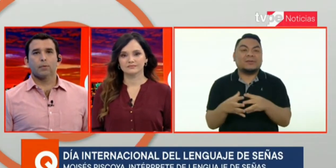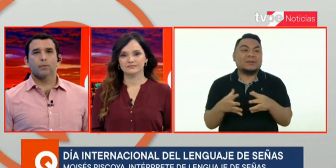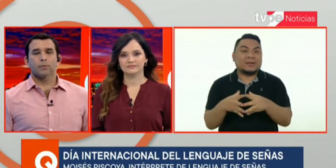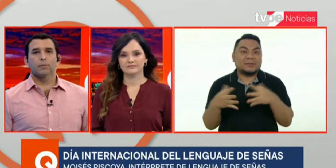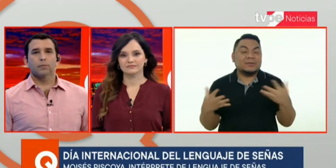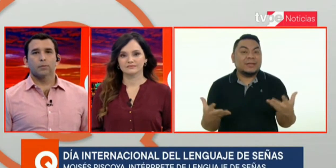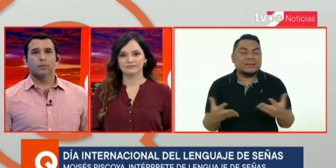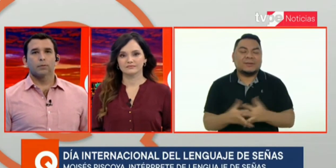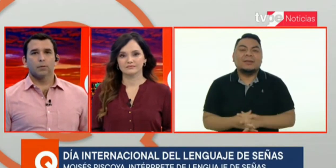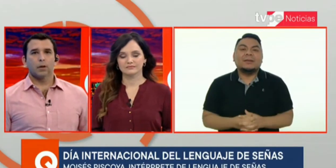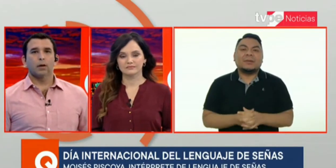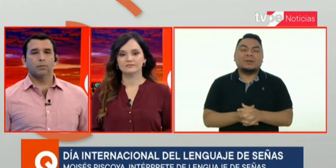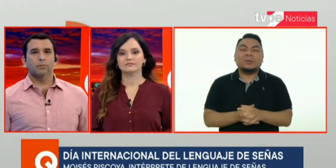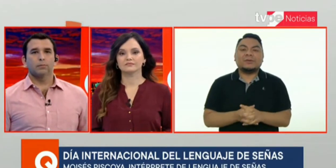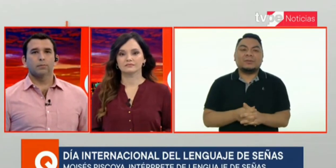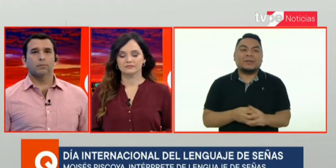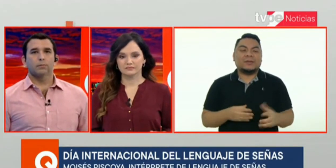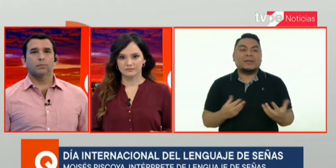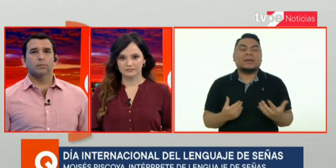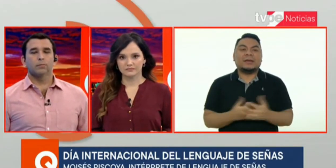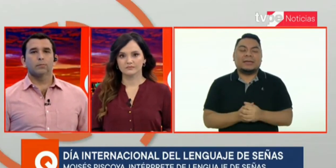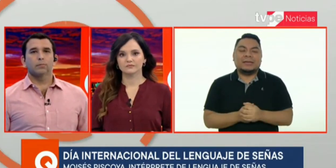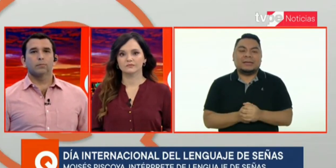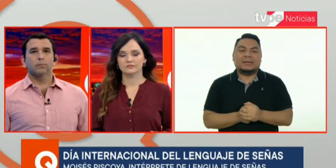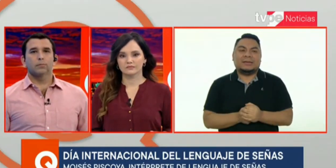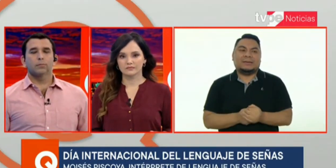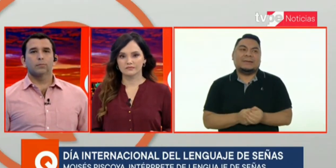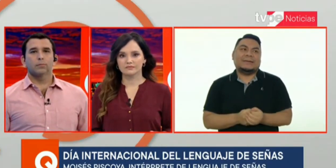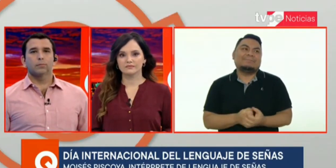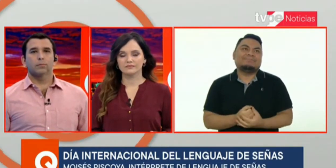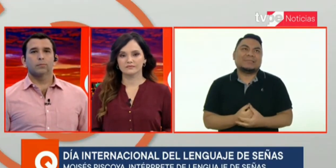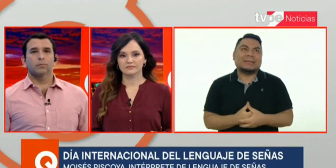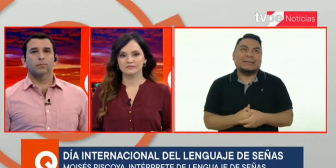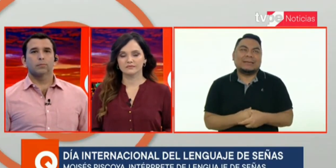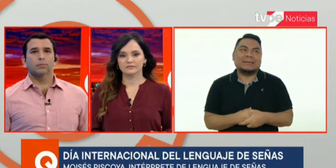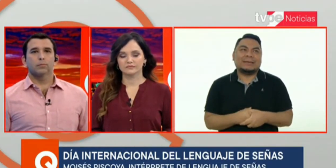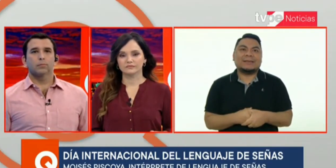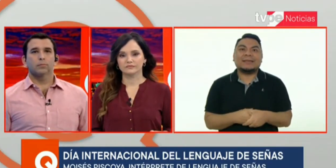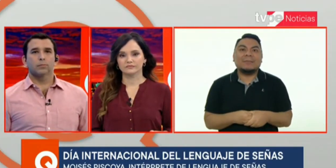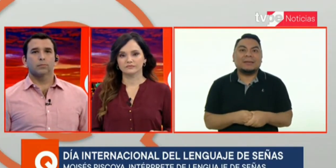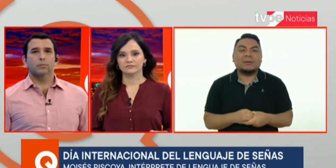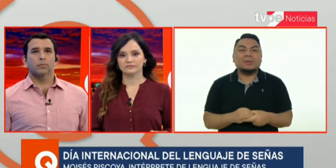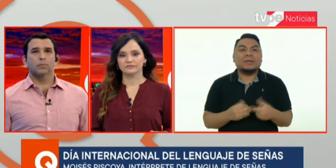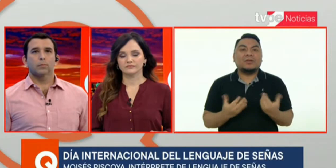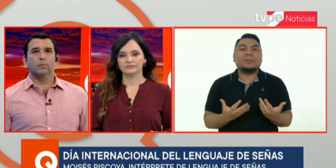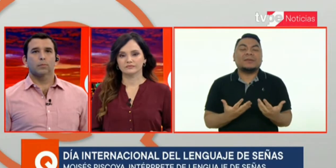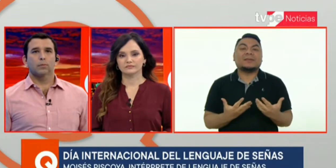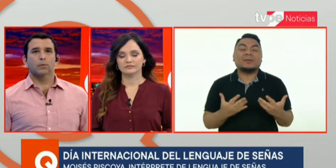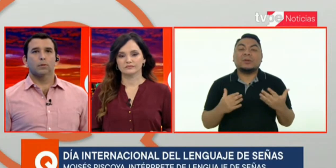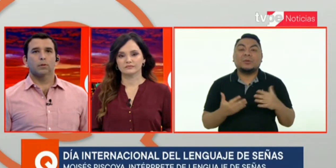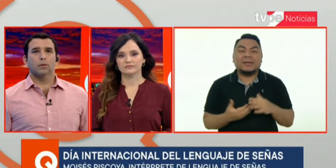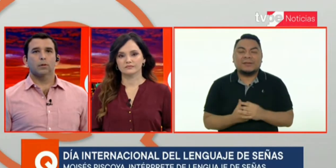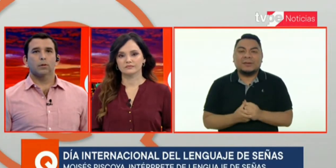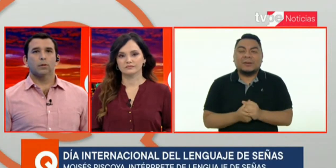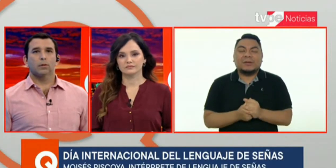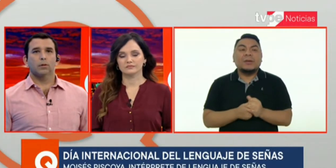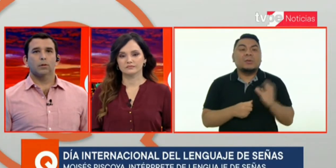internacionales, pero no es una seña exactamente de un idioma, exactamente de una comunidad, sino es un